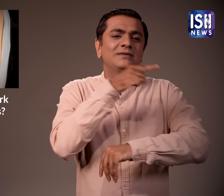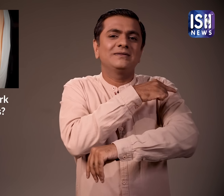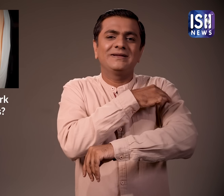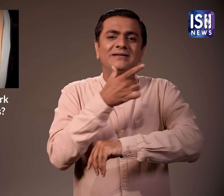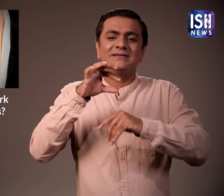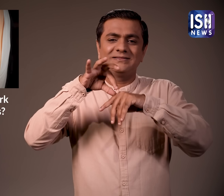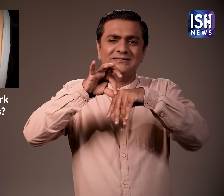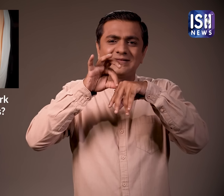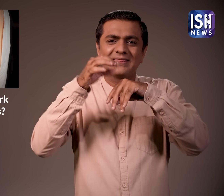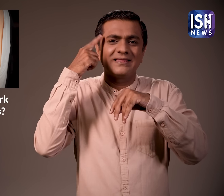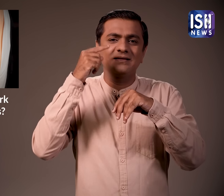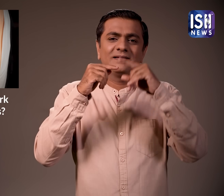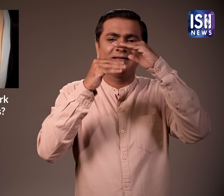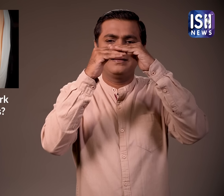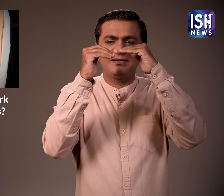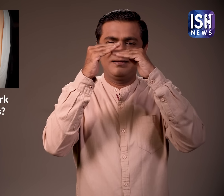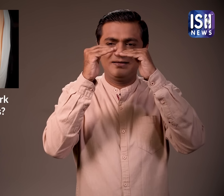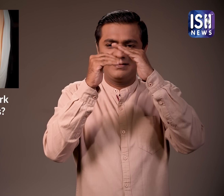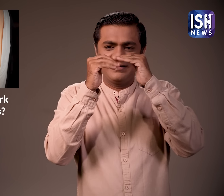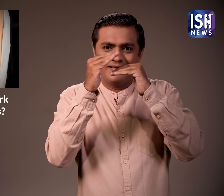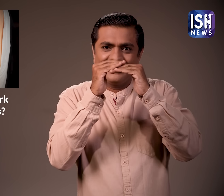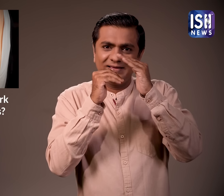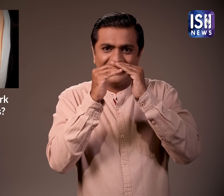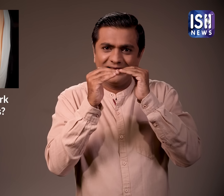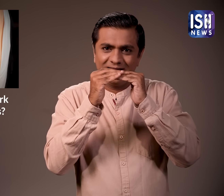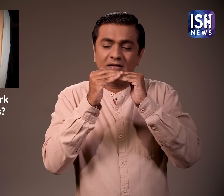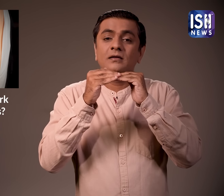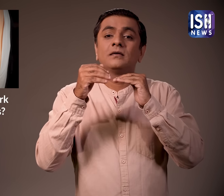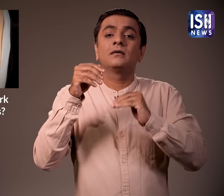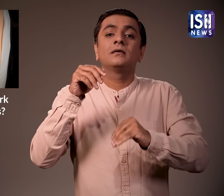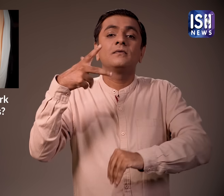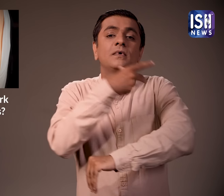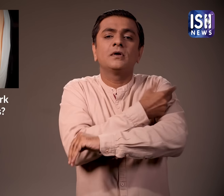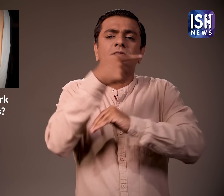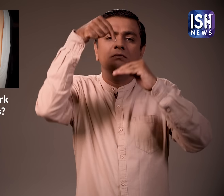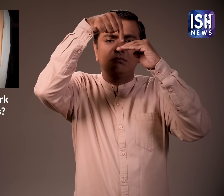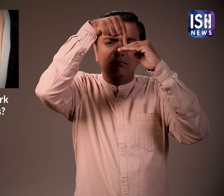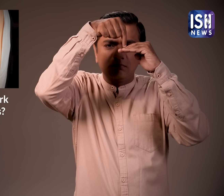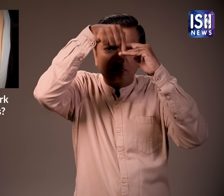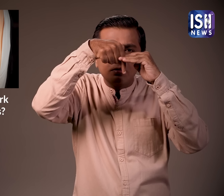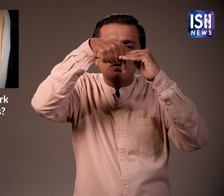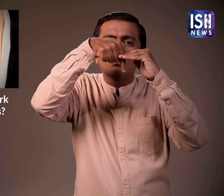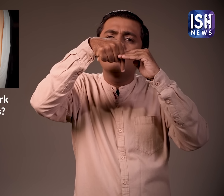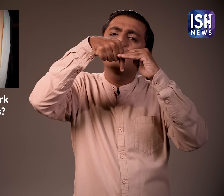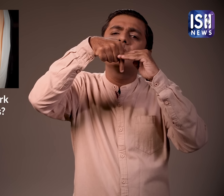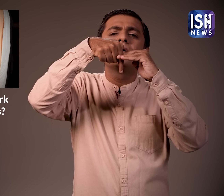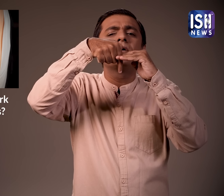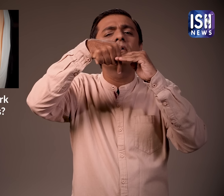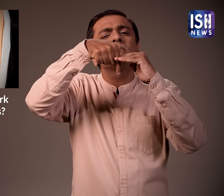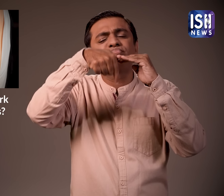ये भी आप जानते हैं कि त्वचा कई पर्तों से बनी होती है अधिकांश टीकों को एक सुई की नोक का